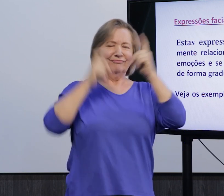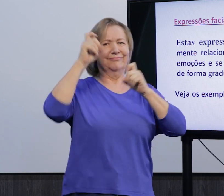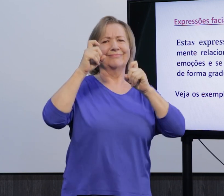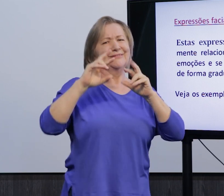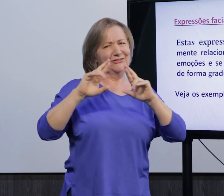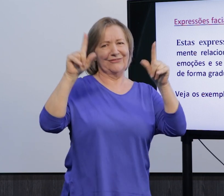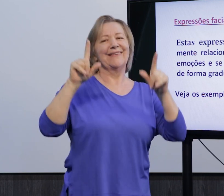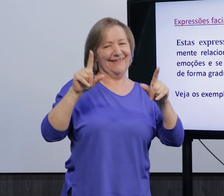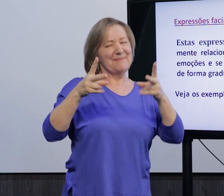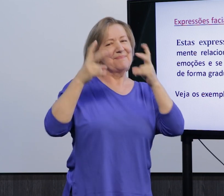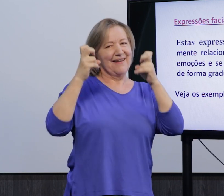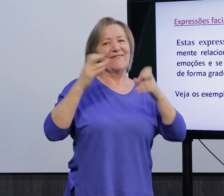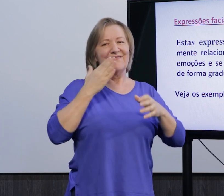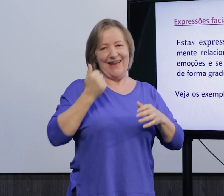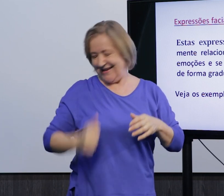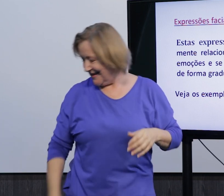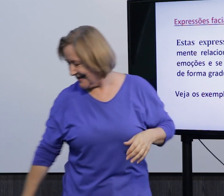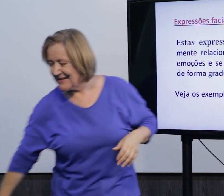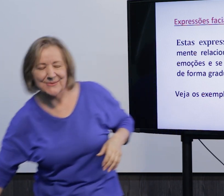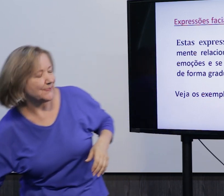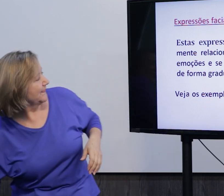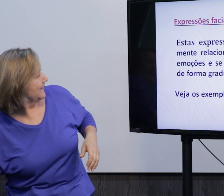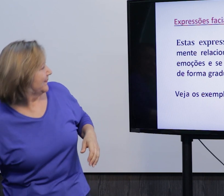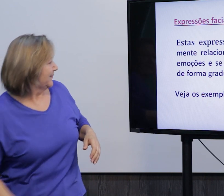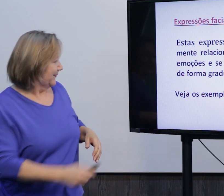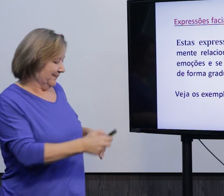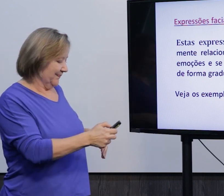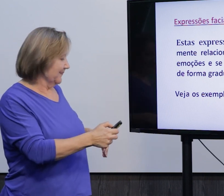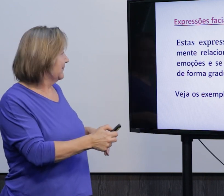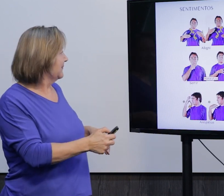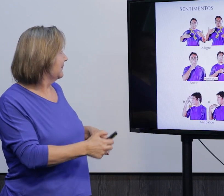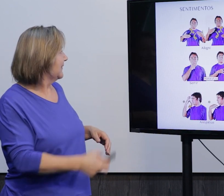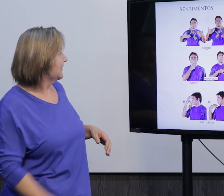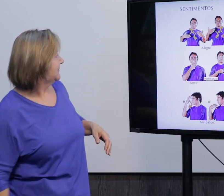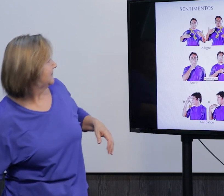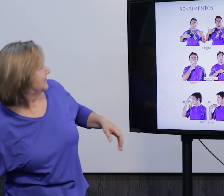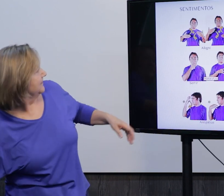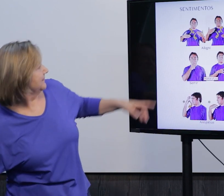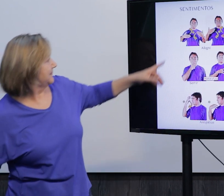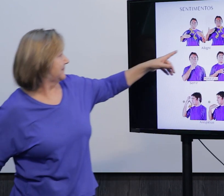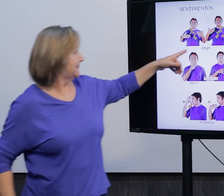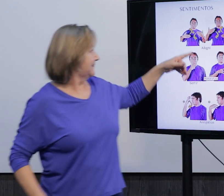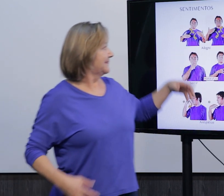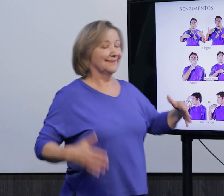existem aí as expressões faciais afetivas que a gente percebe na hora, né, que é fácil, né, de serem perceptíveis.